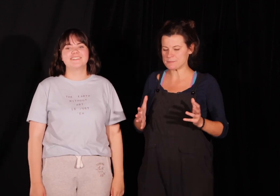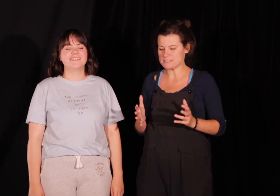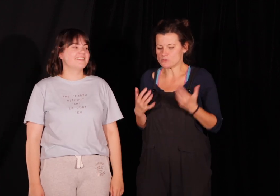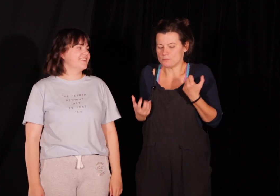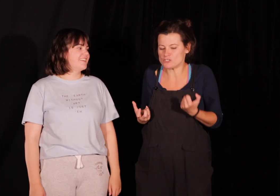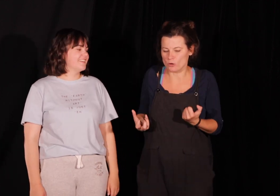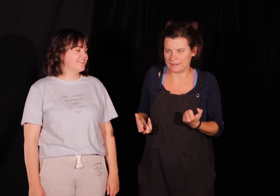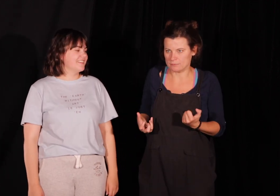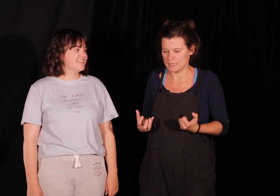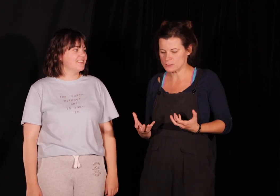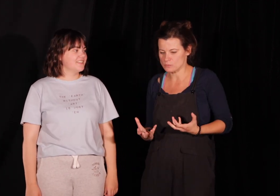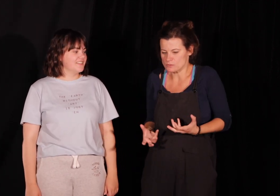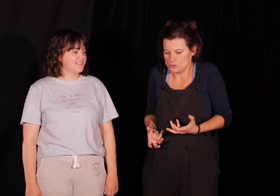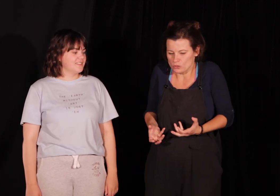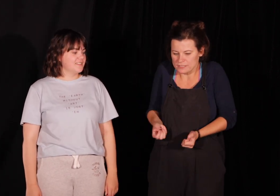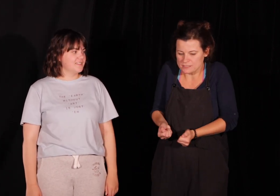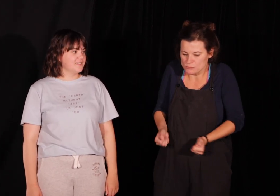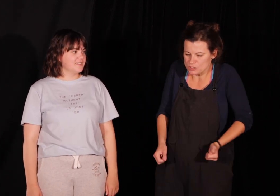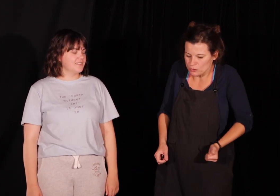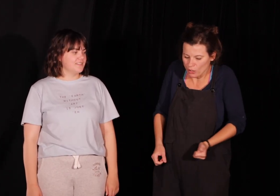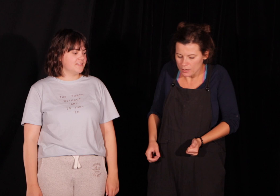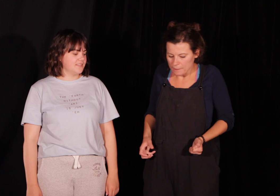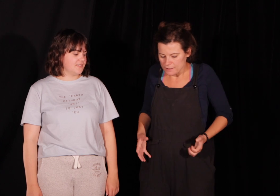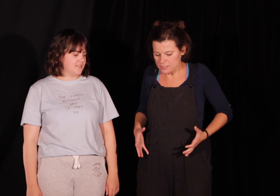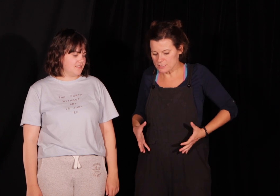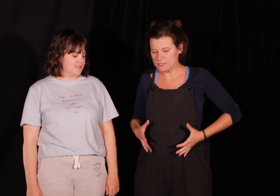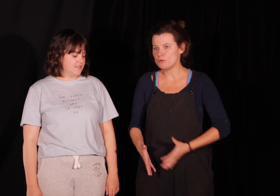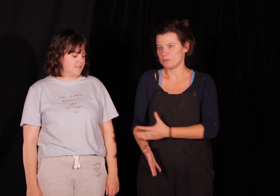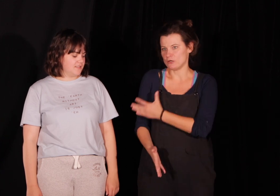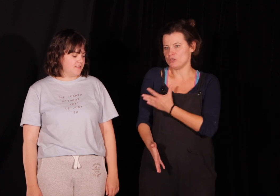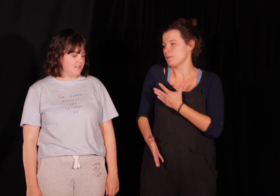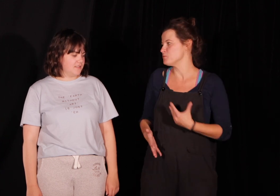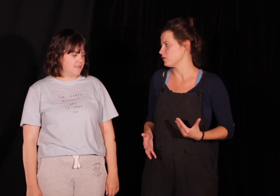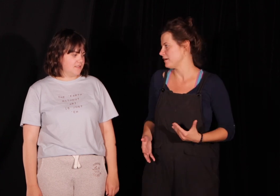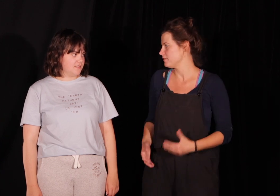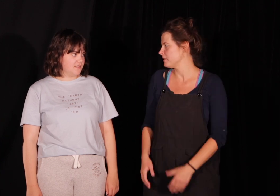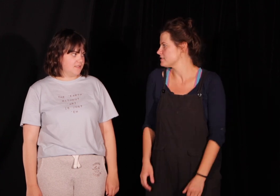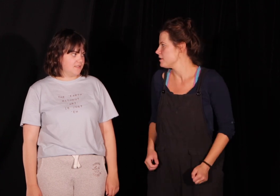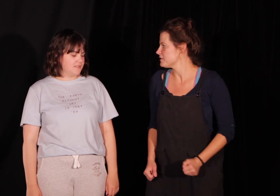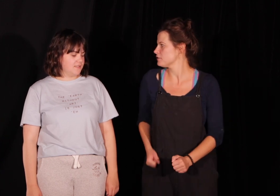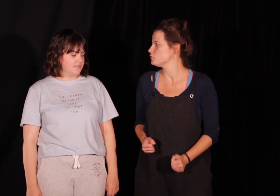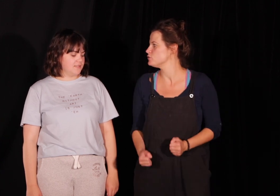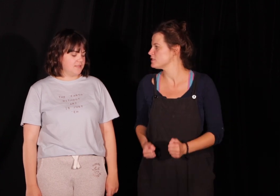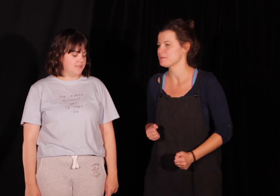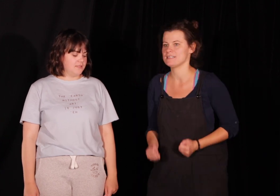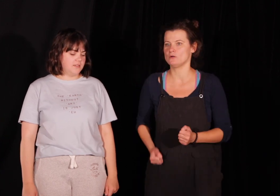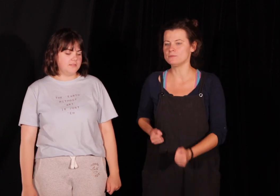spaceru są bardzo mokre tak? są zmoczone jest im zimno i nie lubią tego nie lubią być mokre więc piesek wrócił ze spaceru